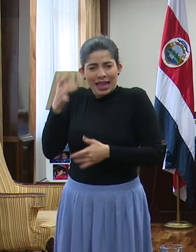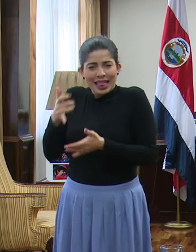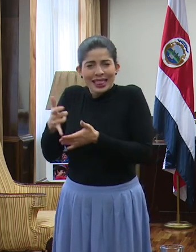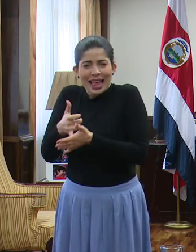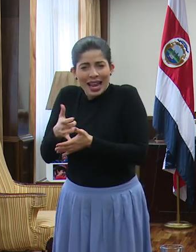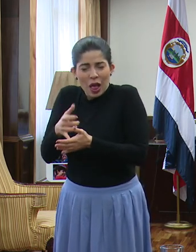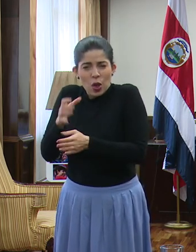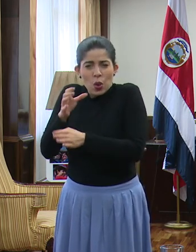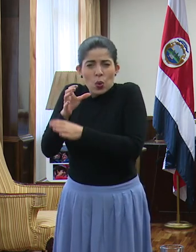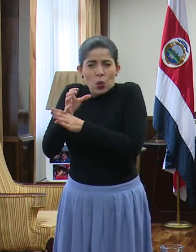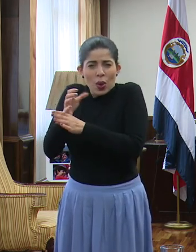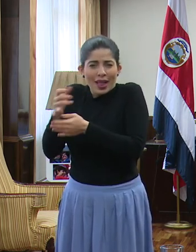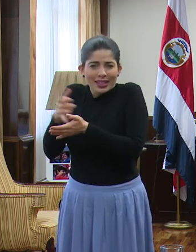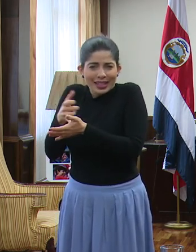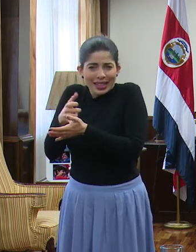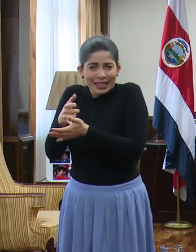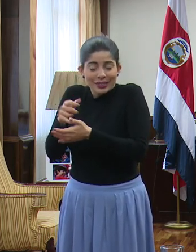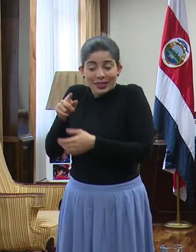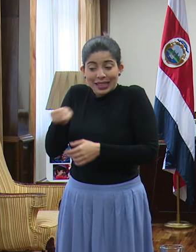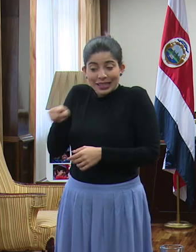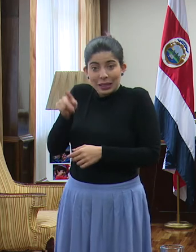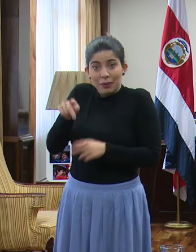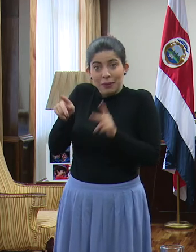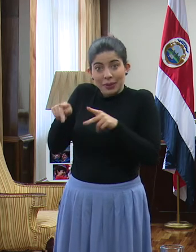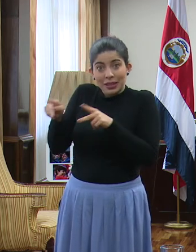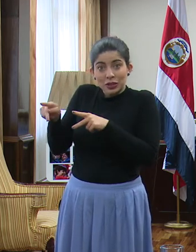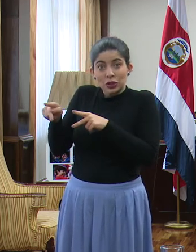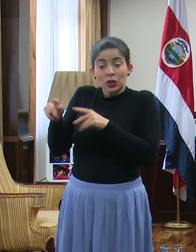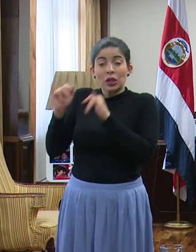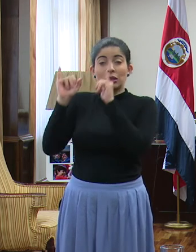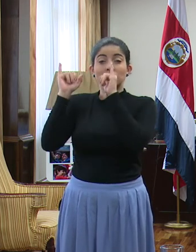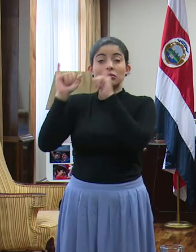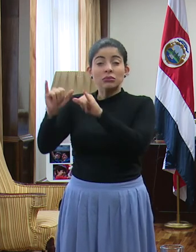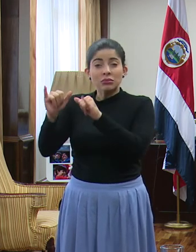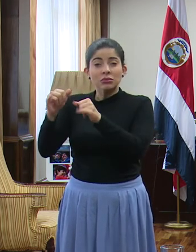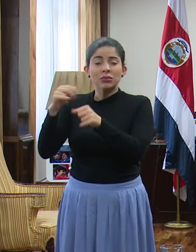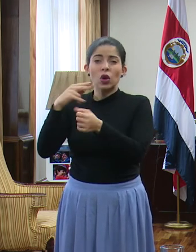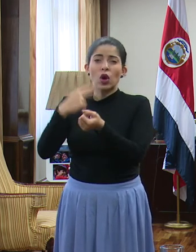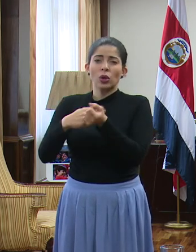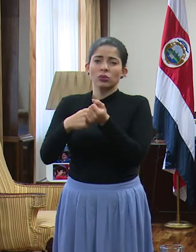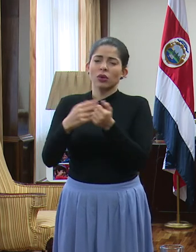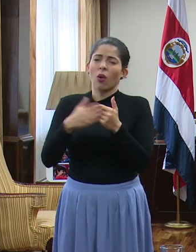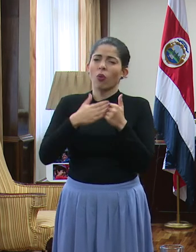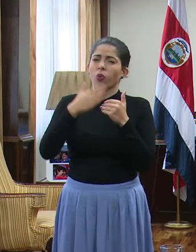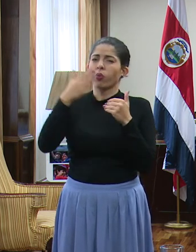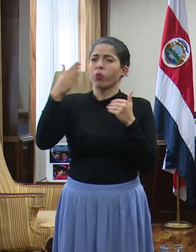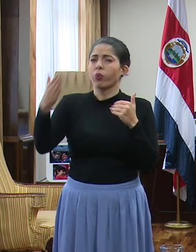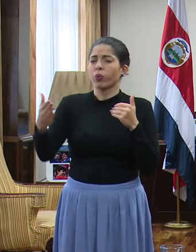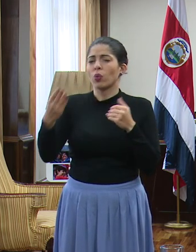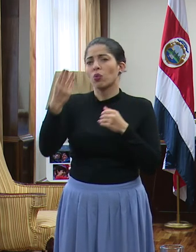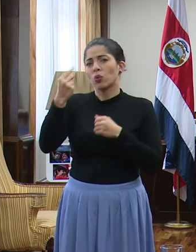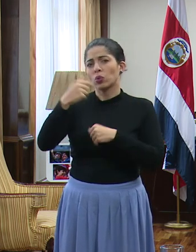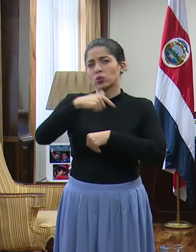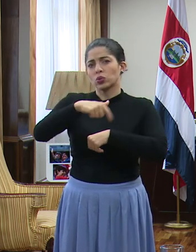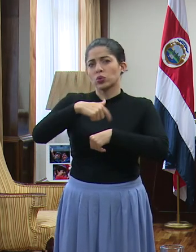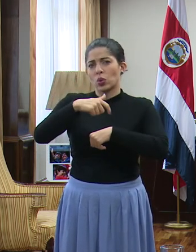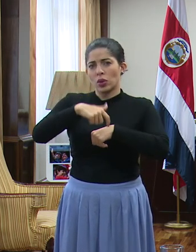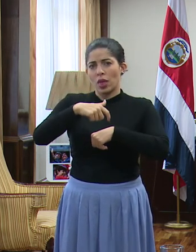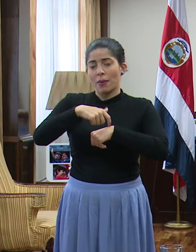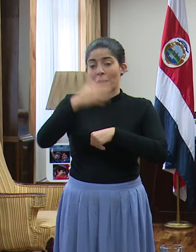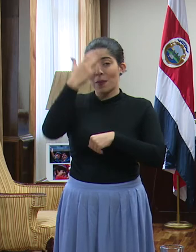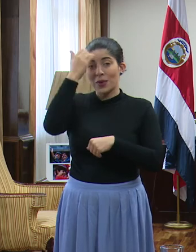al otro extremo, vamos a tener un internamiento prolongadísimo porque el tipo de infección